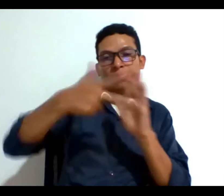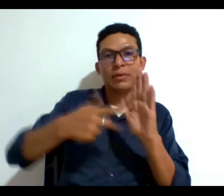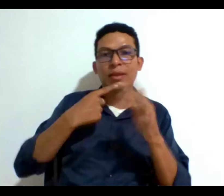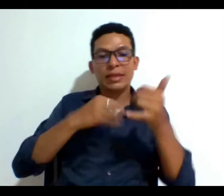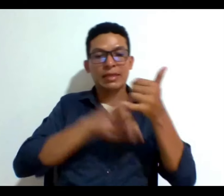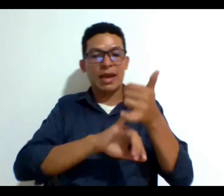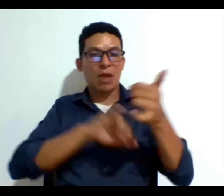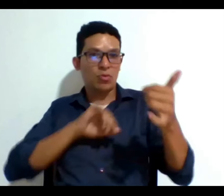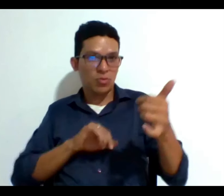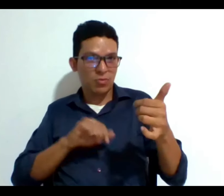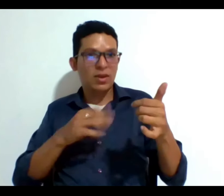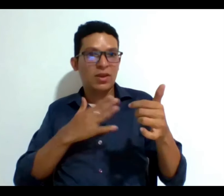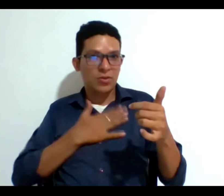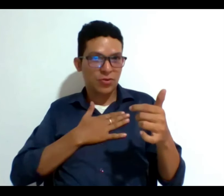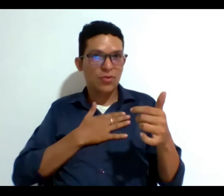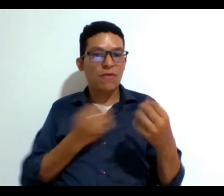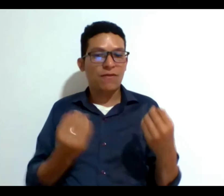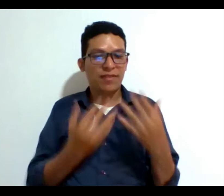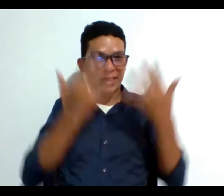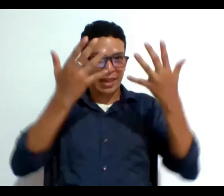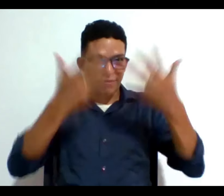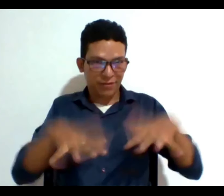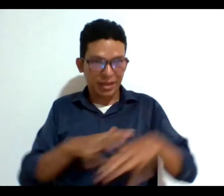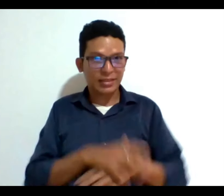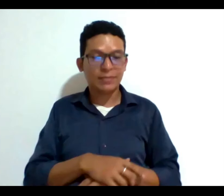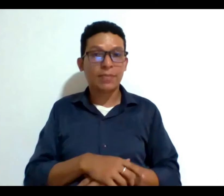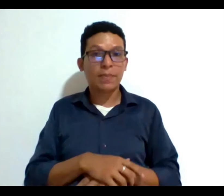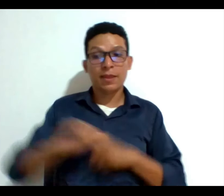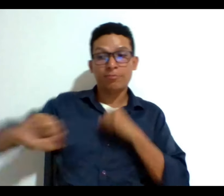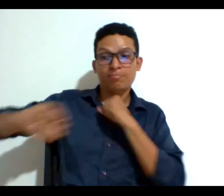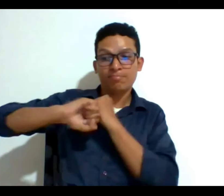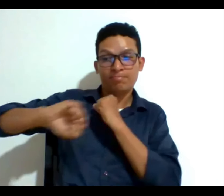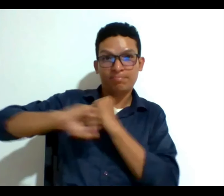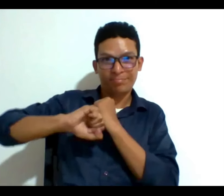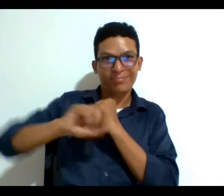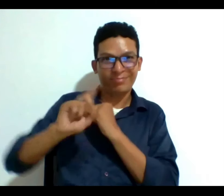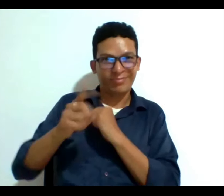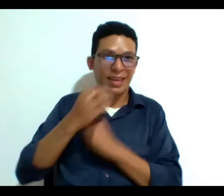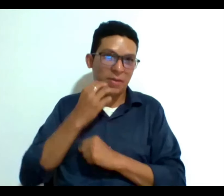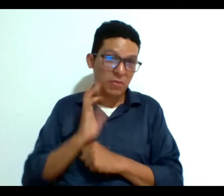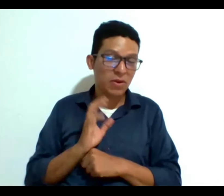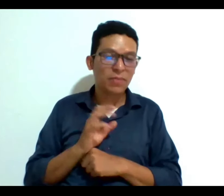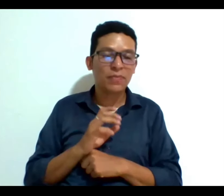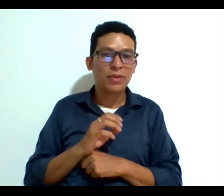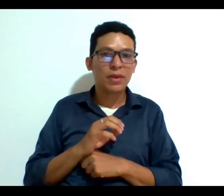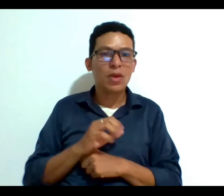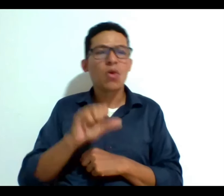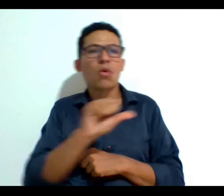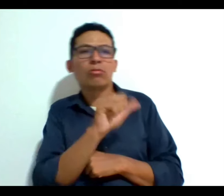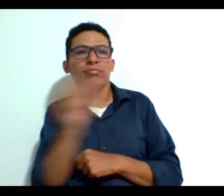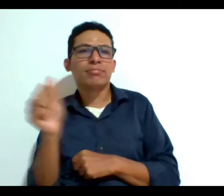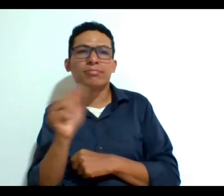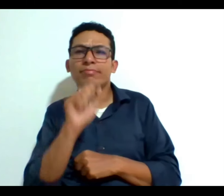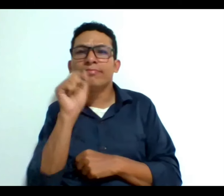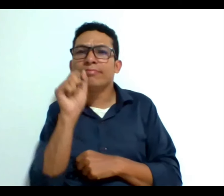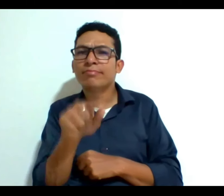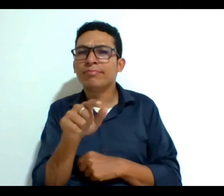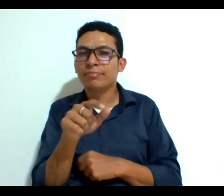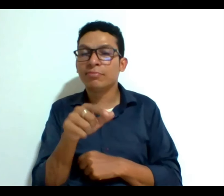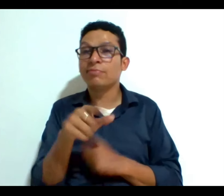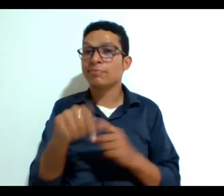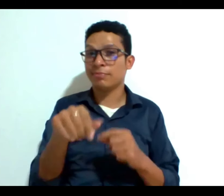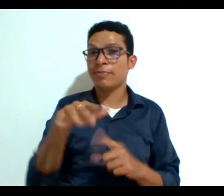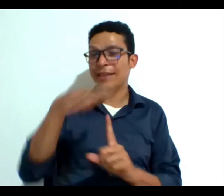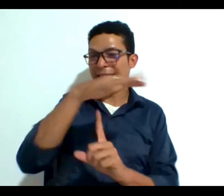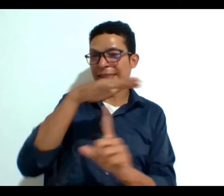al final de la vida en este caso sería autonomía con apoyos al final de la vida por ejemplo hay otra que también está